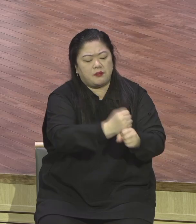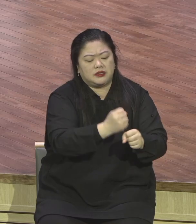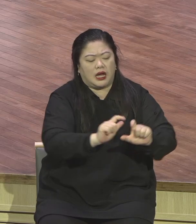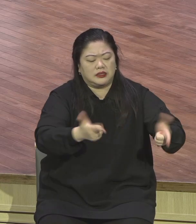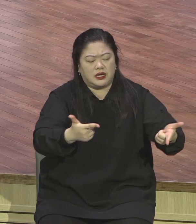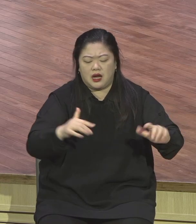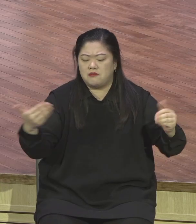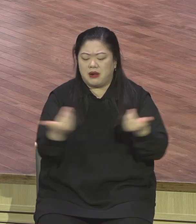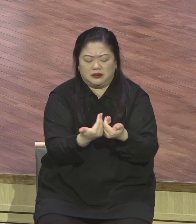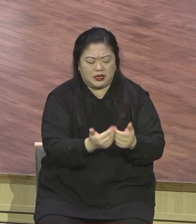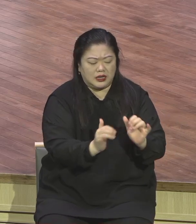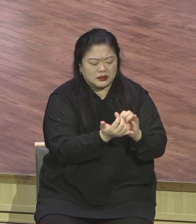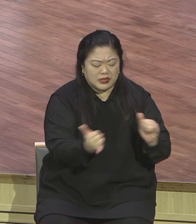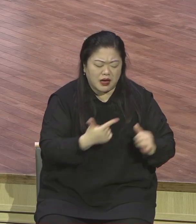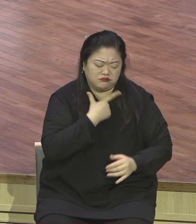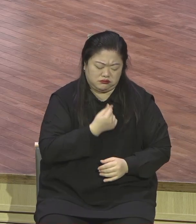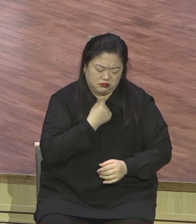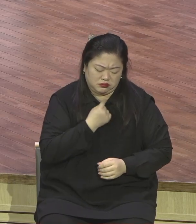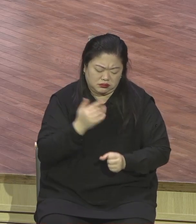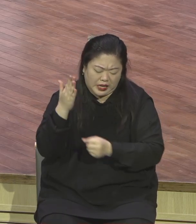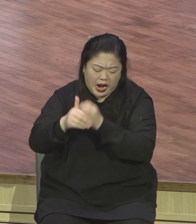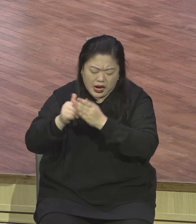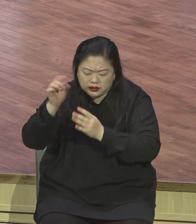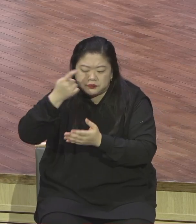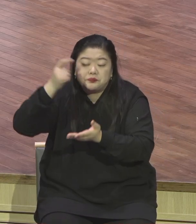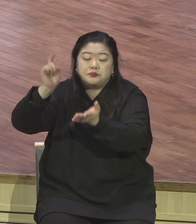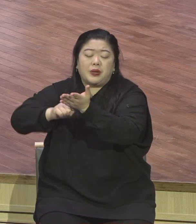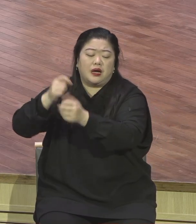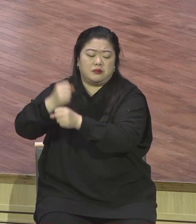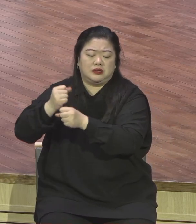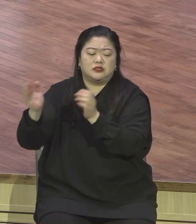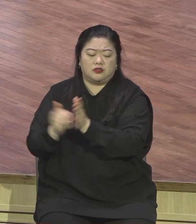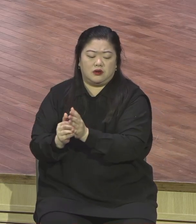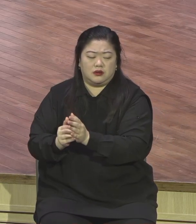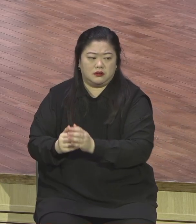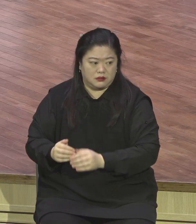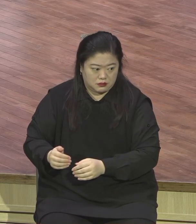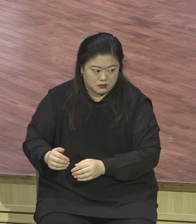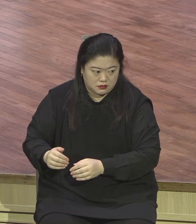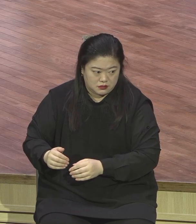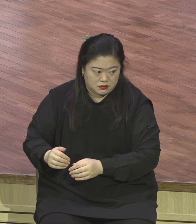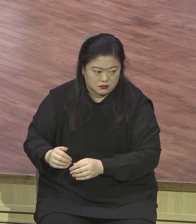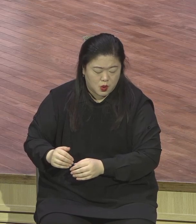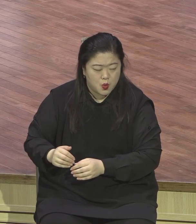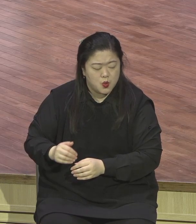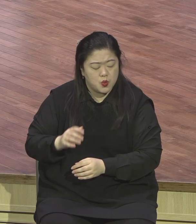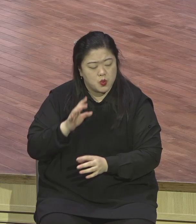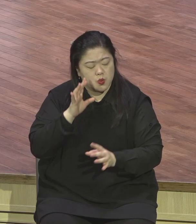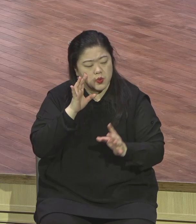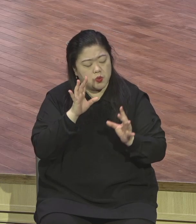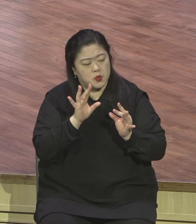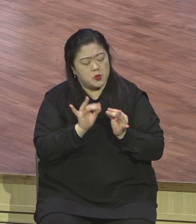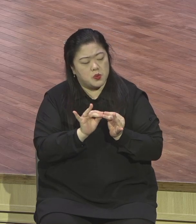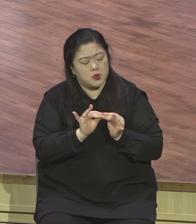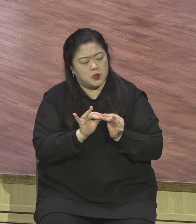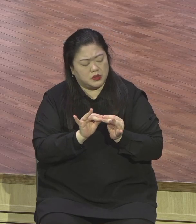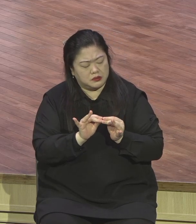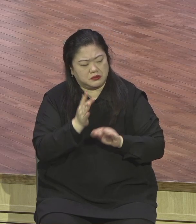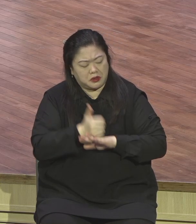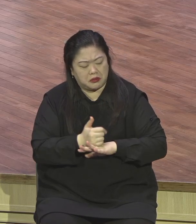나는 어릴 적에 그리스도를 믿는 신앙을 떠났다. 이것이 자유를 얻는 기라고 생각했다. 그러나 이제 내